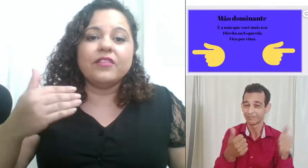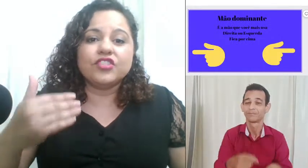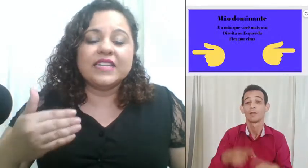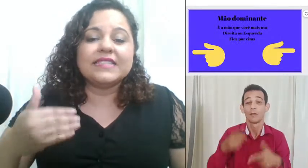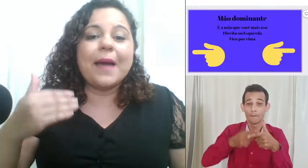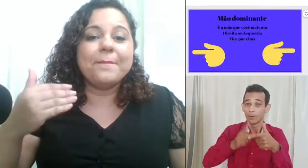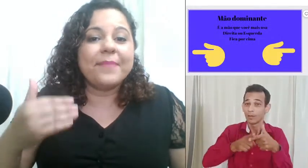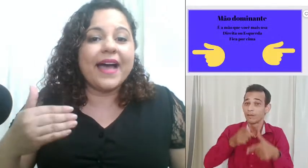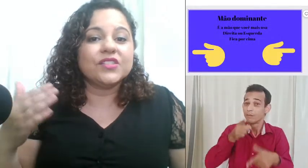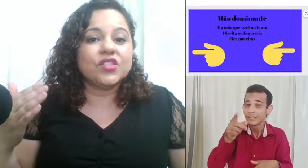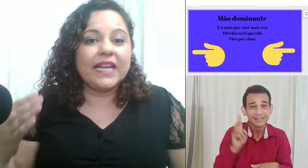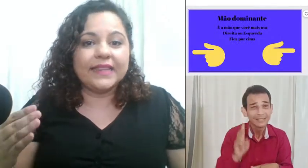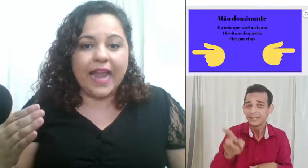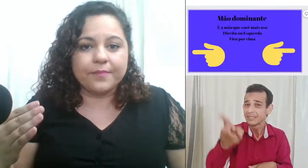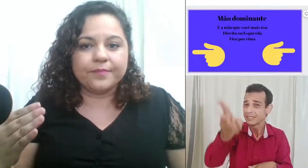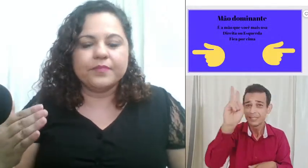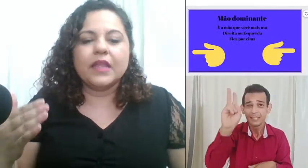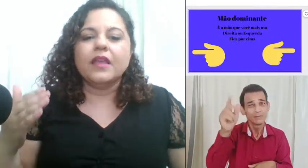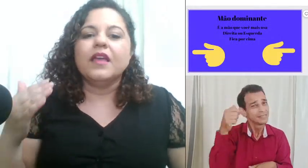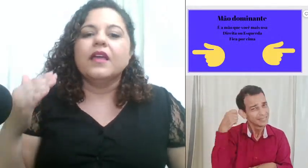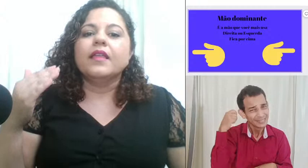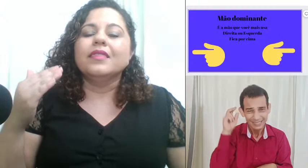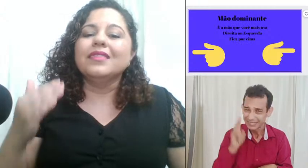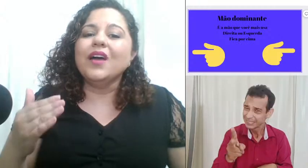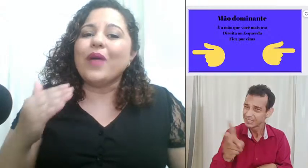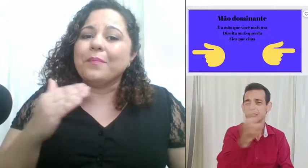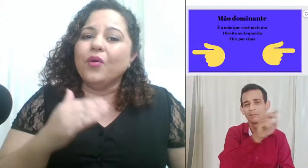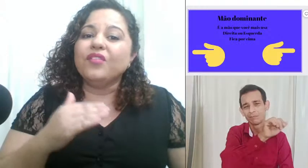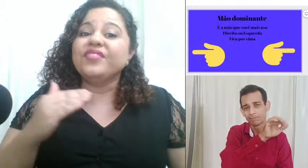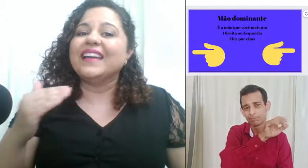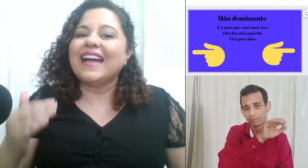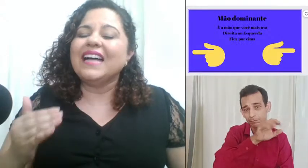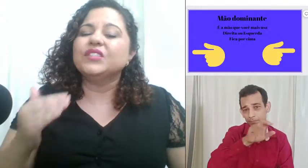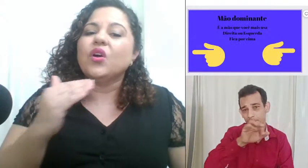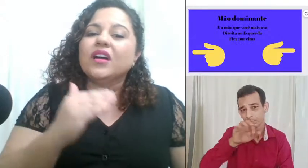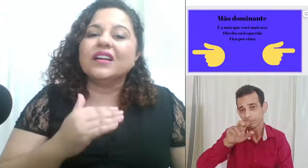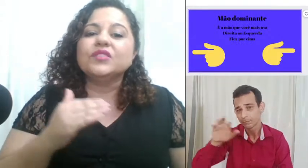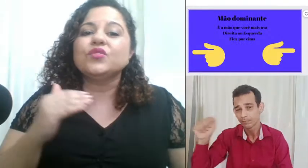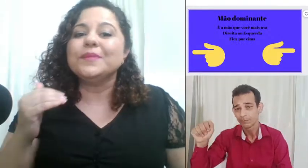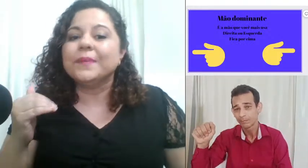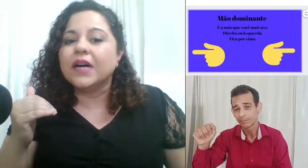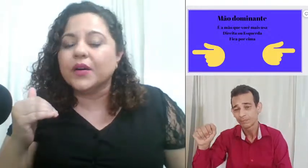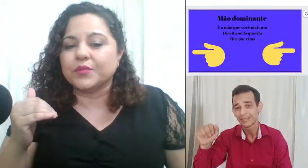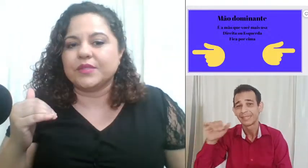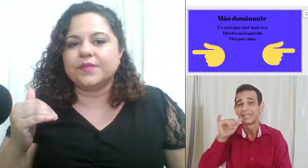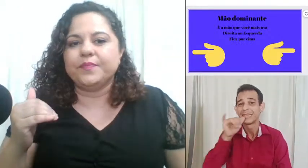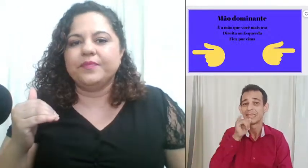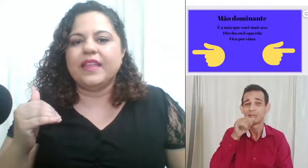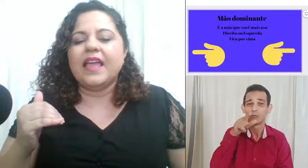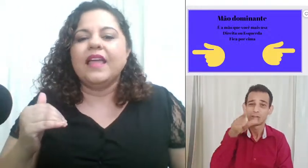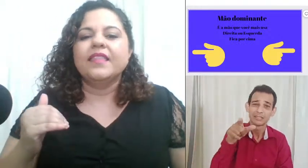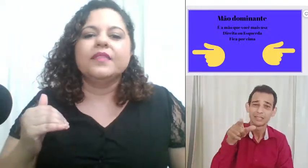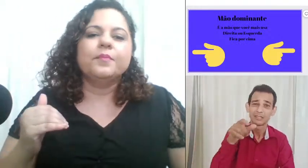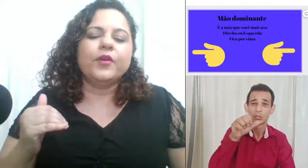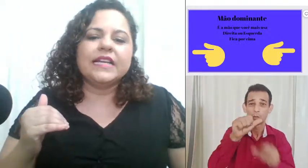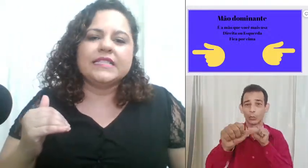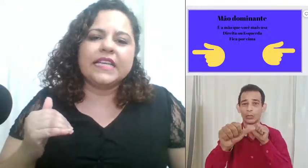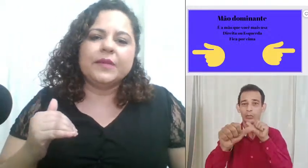utilizar para soletrar não é bom ficar trocando de mãos por exemplo